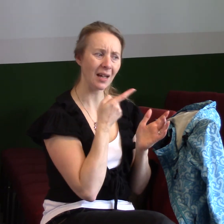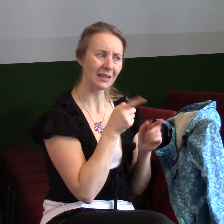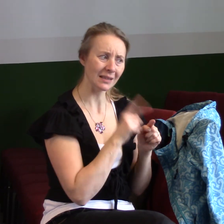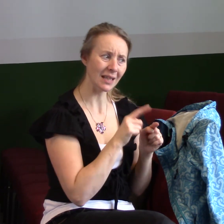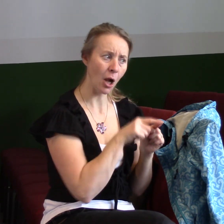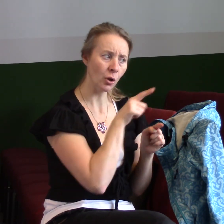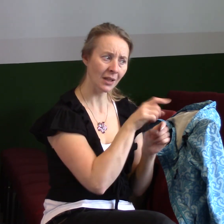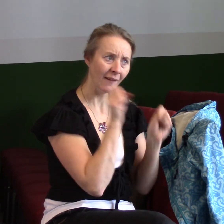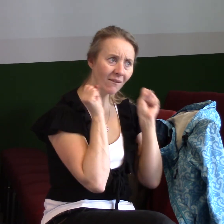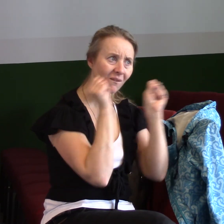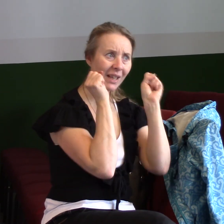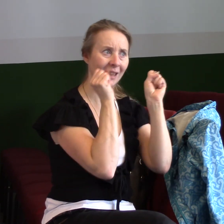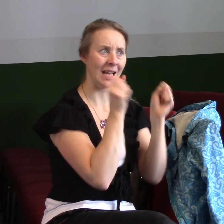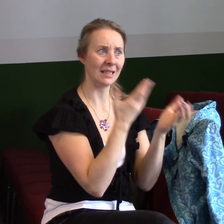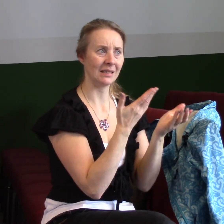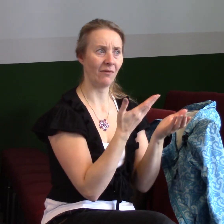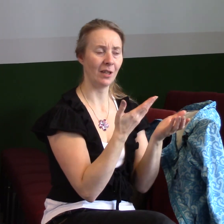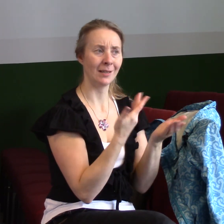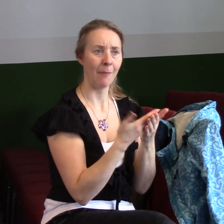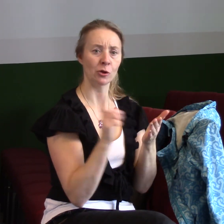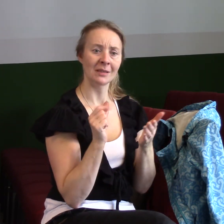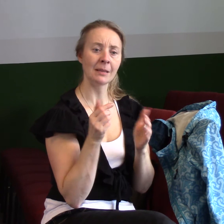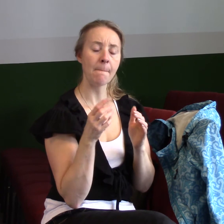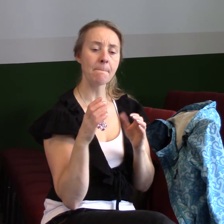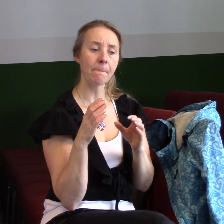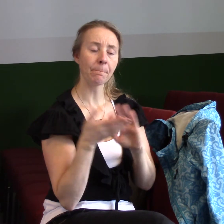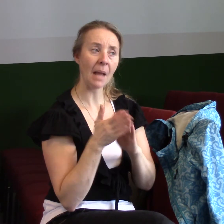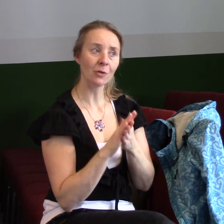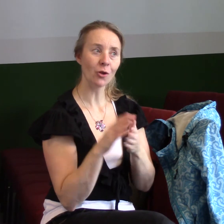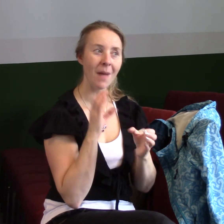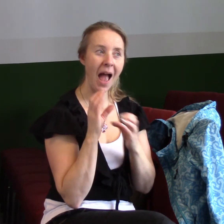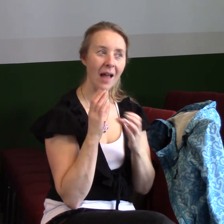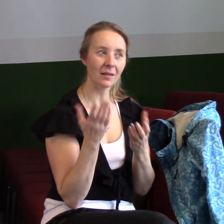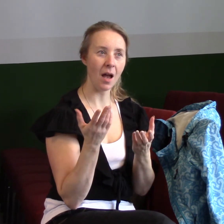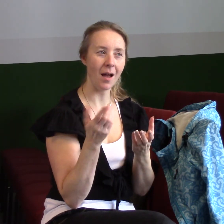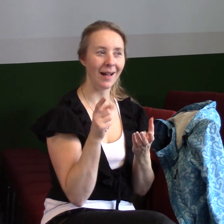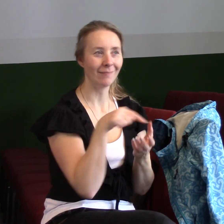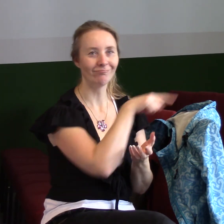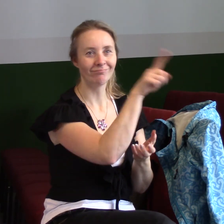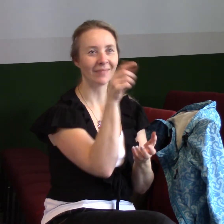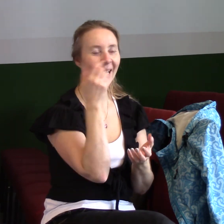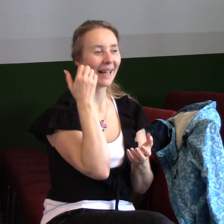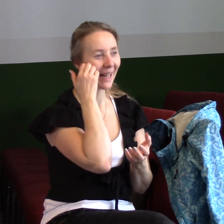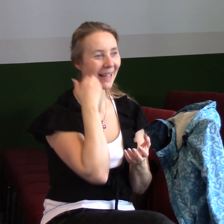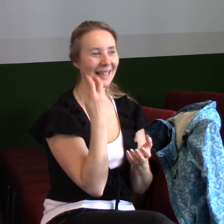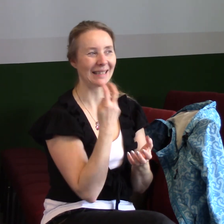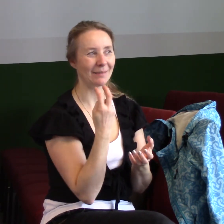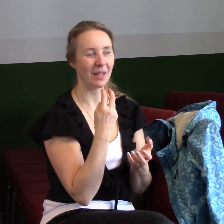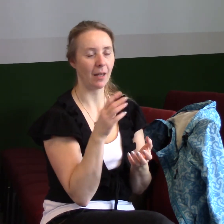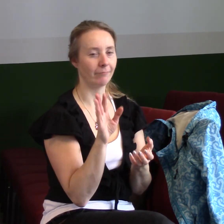oblasti tvého života, v které jsi ho nikdy neměl, ale ne se ti už možná smáli a říkali, to je on prostě. Jako co můžete jiného